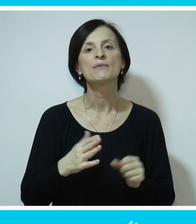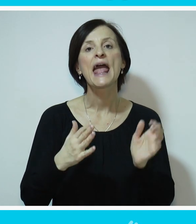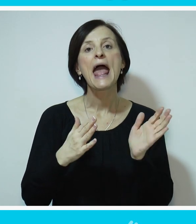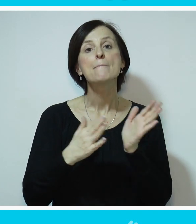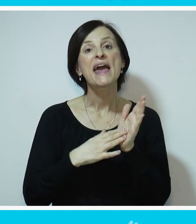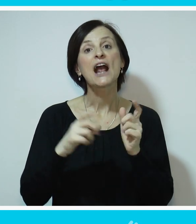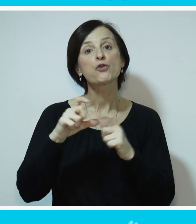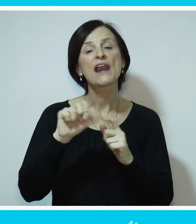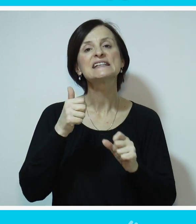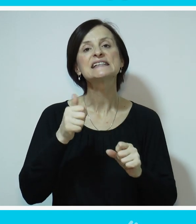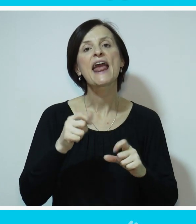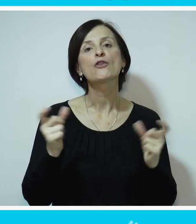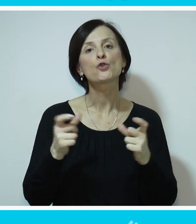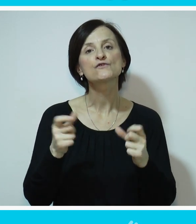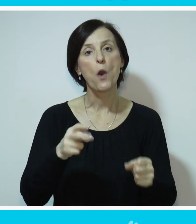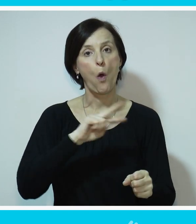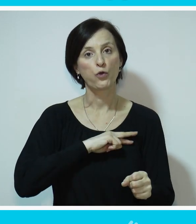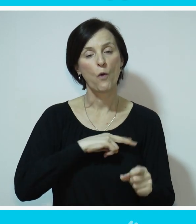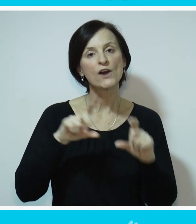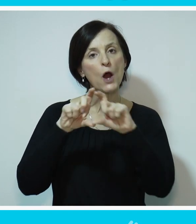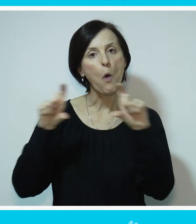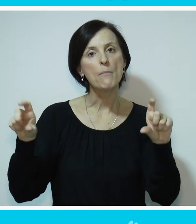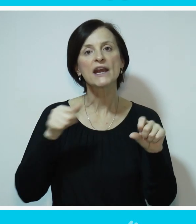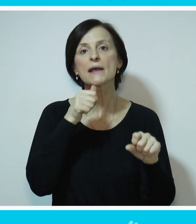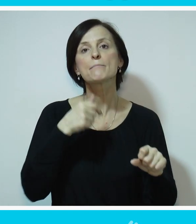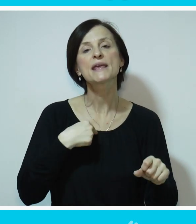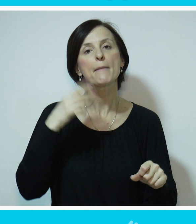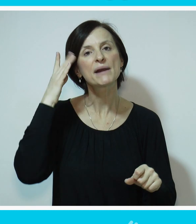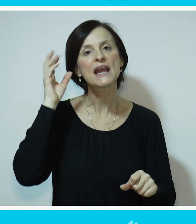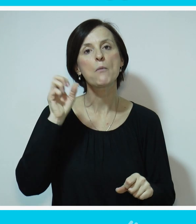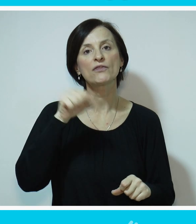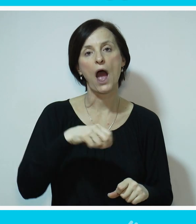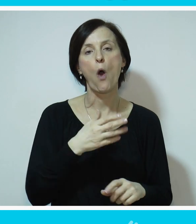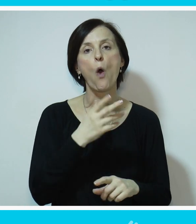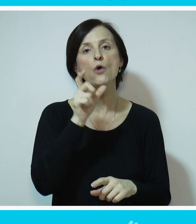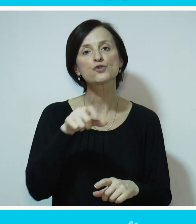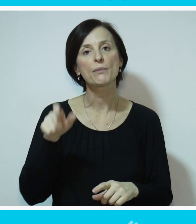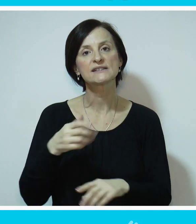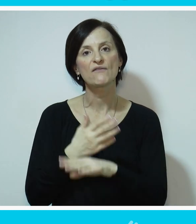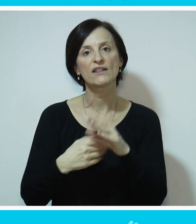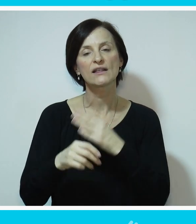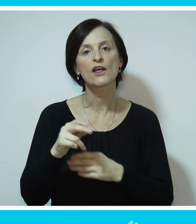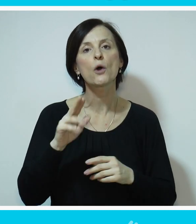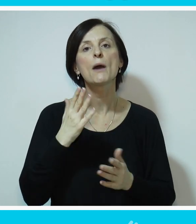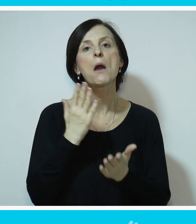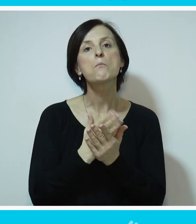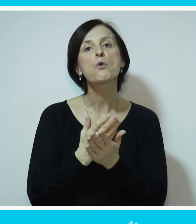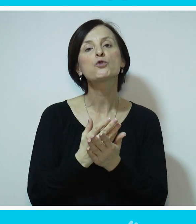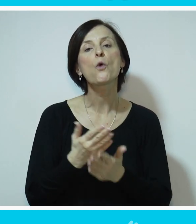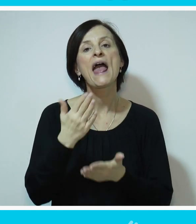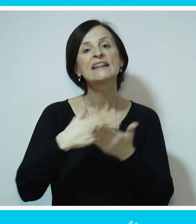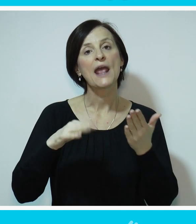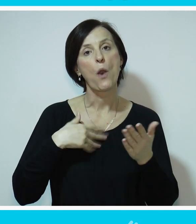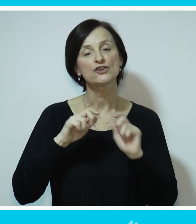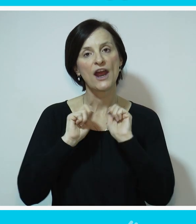Mercator S je društvo-odgovorna kompanija i mi brinemo o tome da osobe sa invaliditetom imaju da budu deo našeg